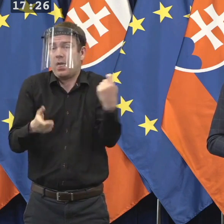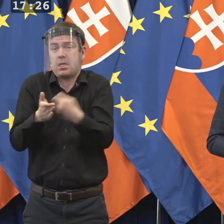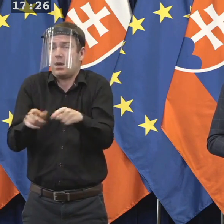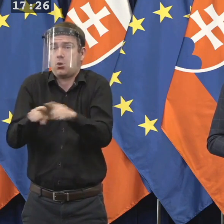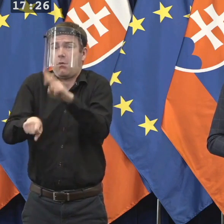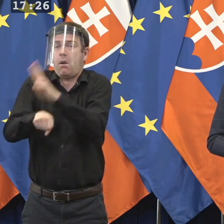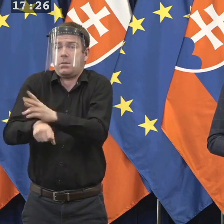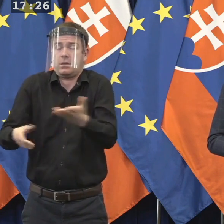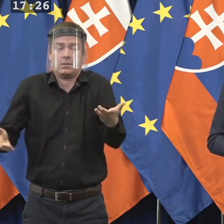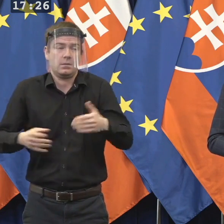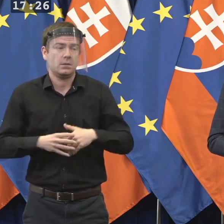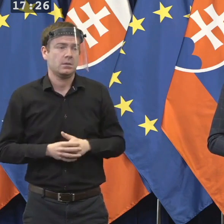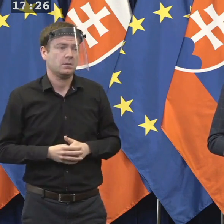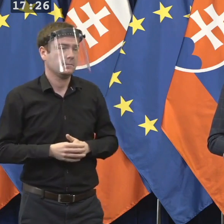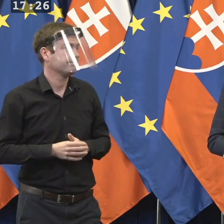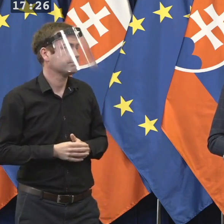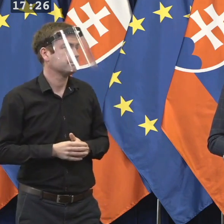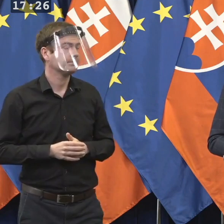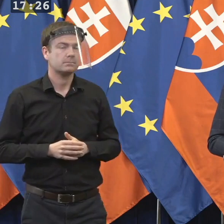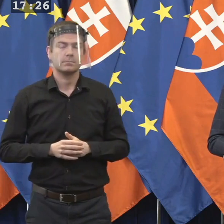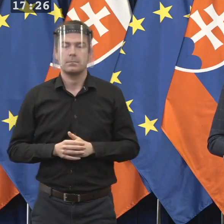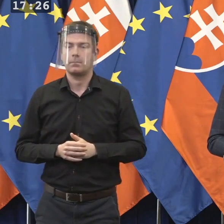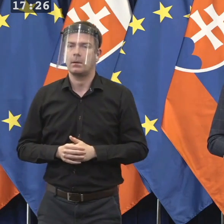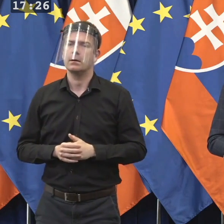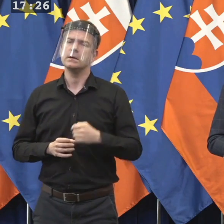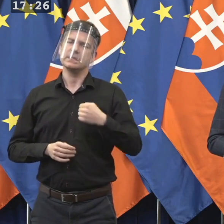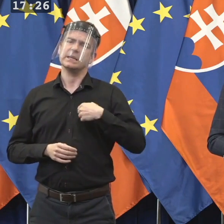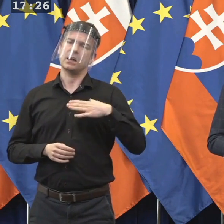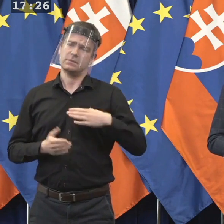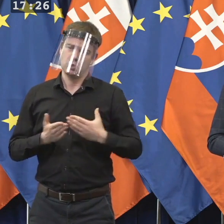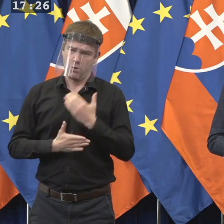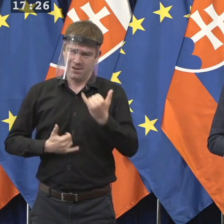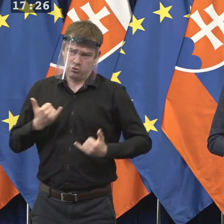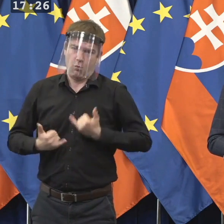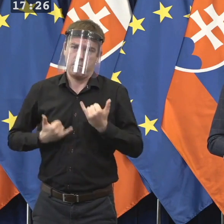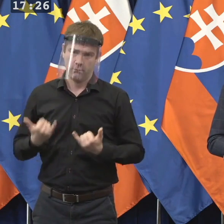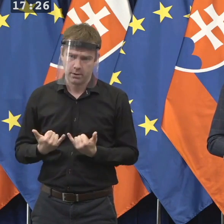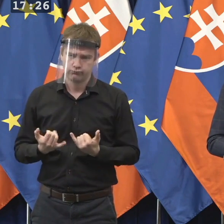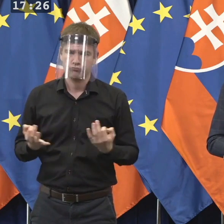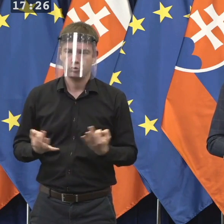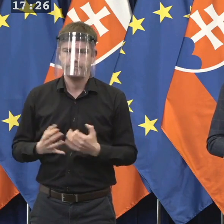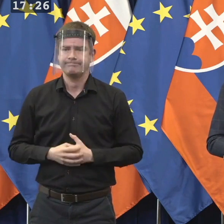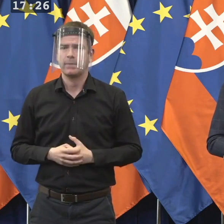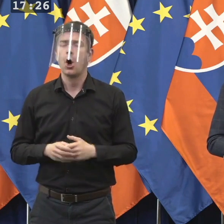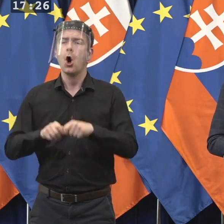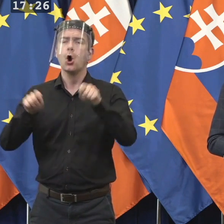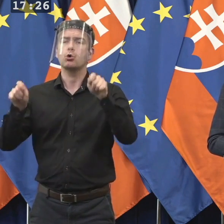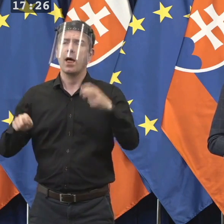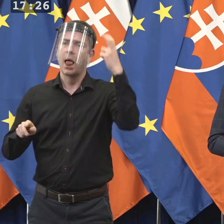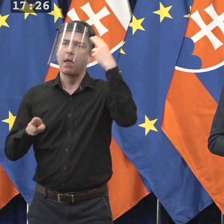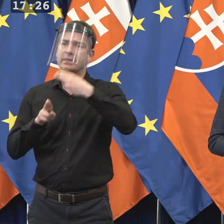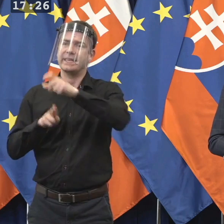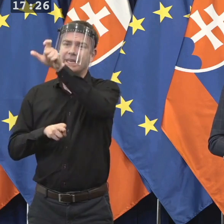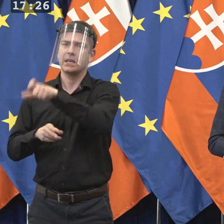Či by nebolo možné uznávať, povedzme, aj tieto testy z Rakúska? Ja len znova zopakujem, že rozhodnutie hlavného hygienika